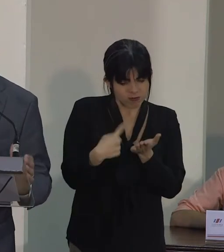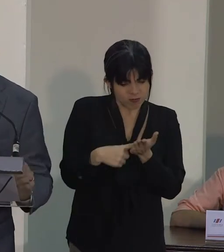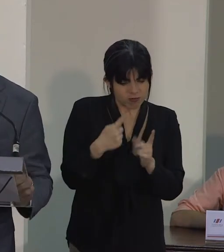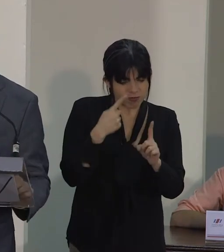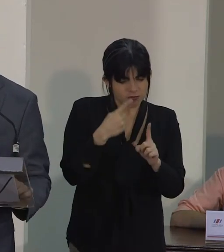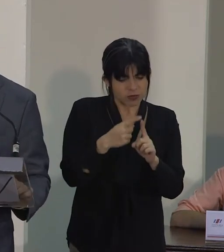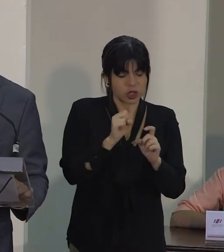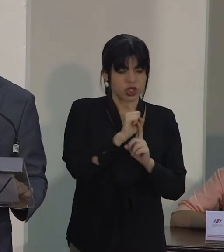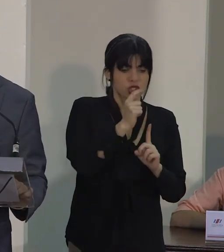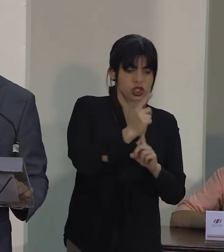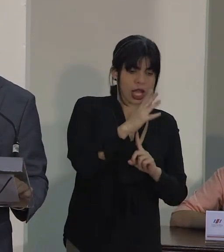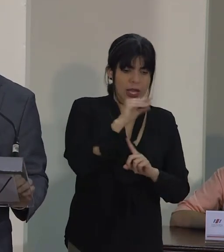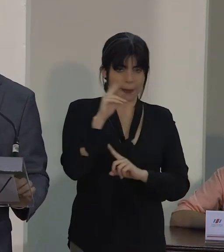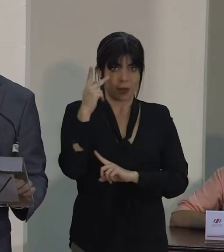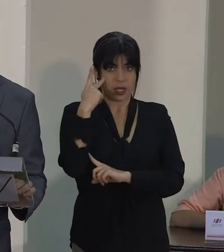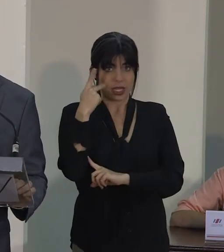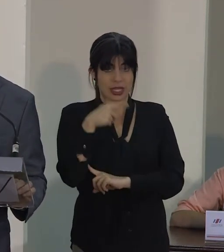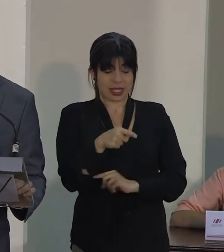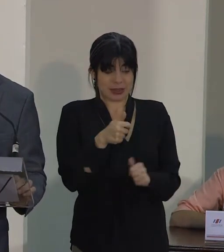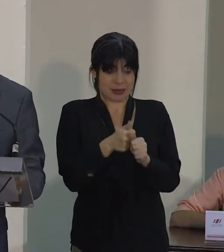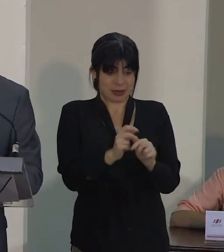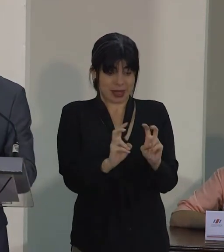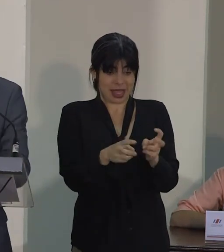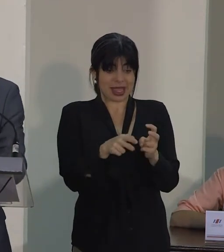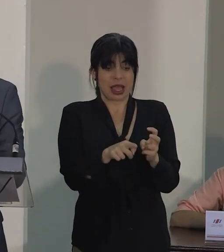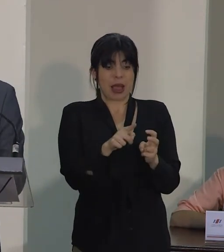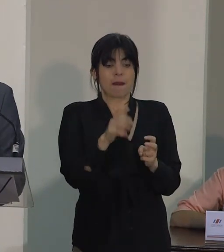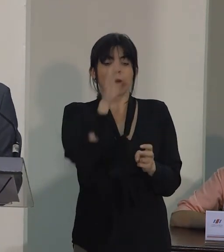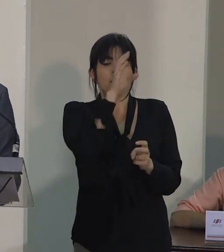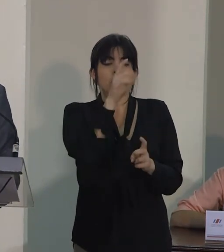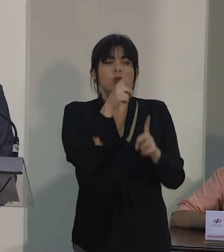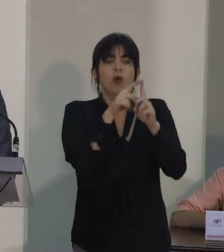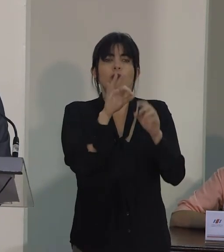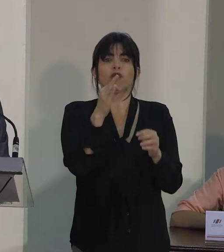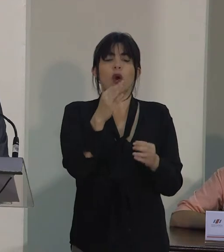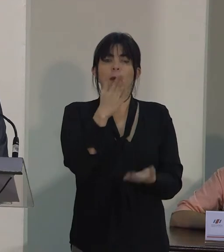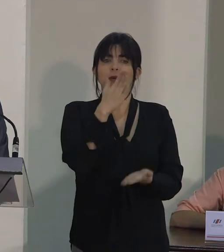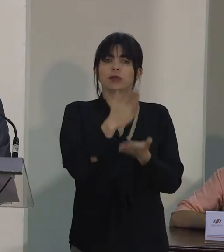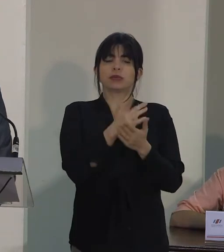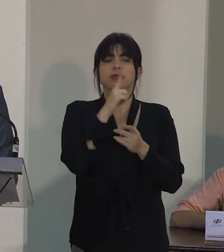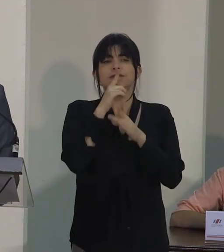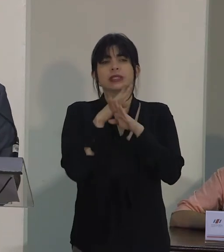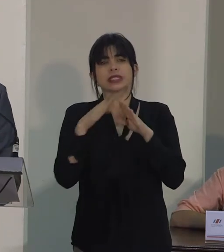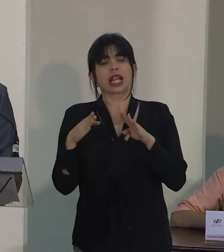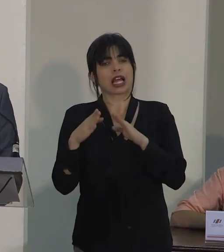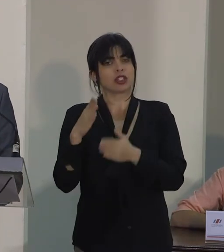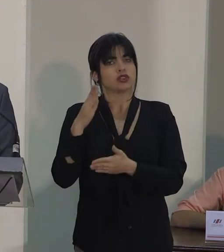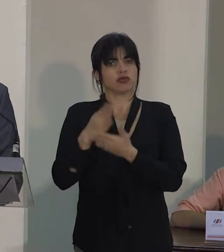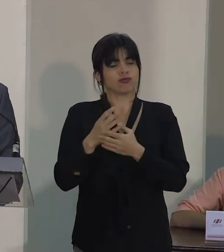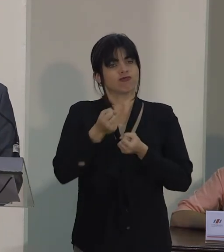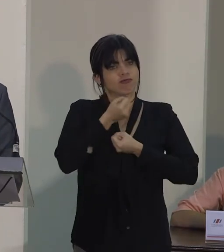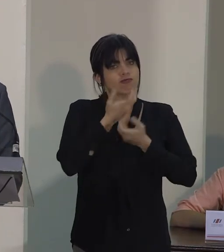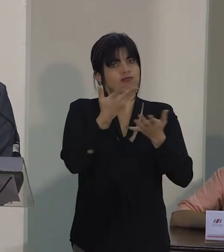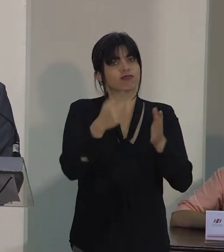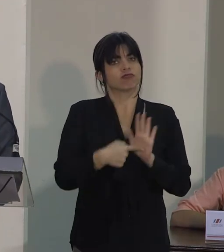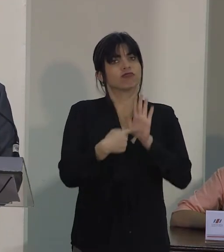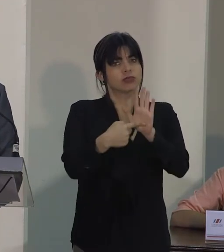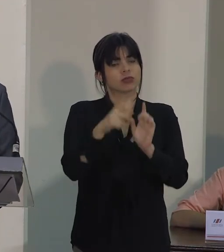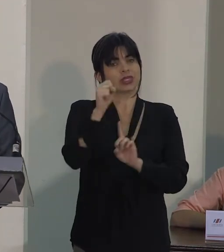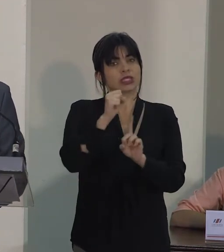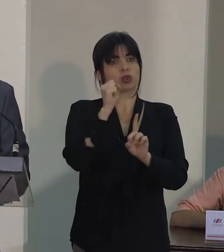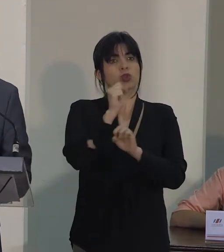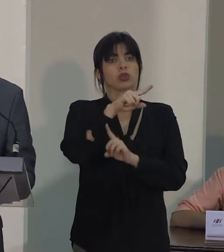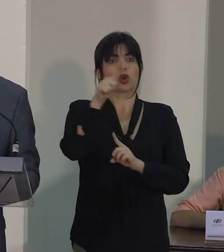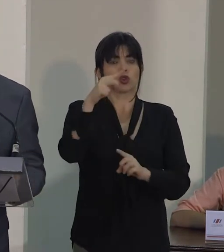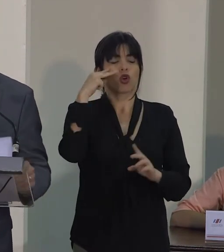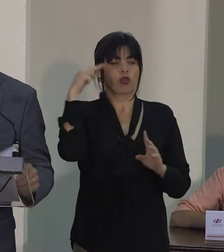En sí mismo constituye una manera de romper el silencio y atender lo que hoy es una situación que la